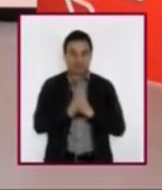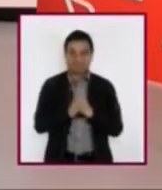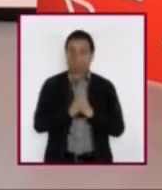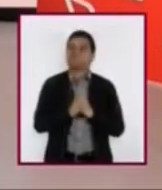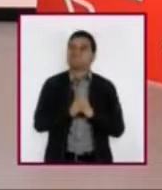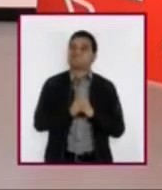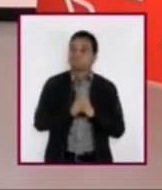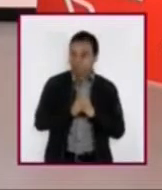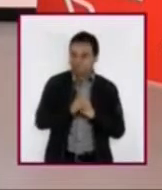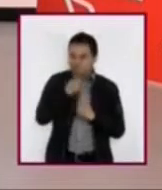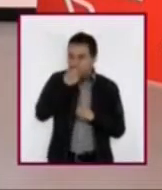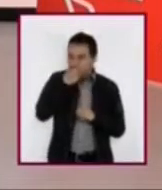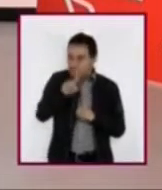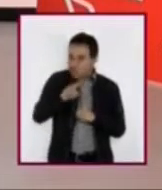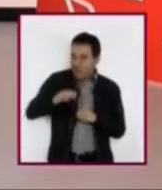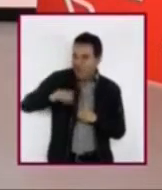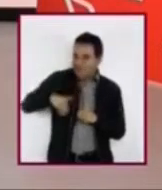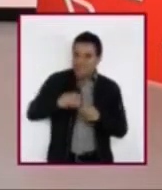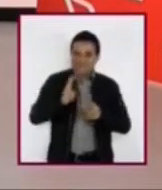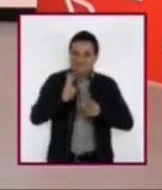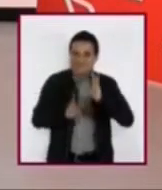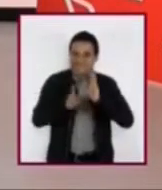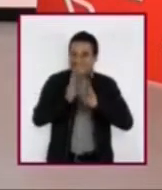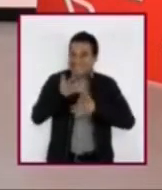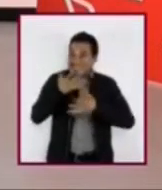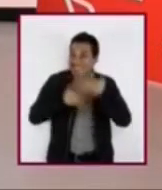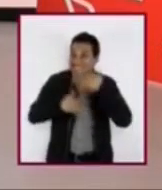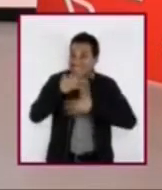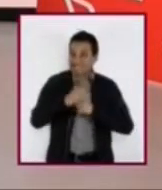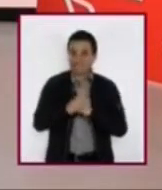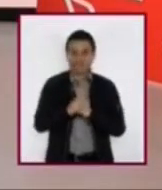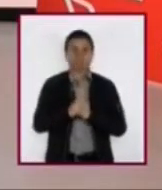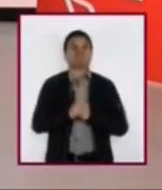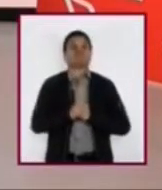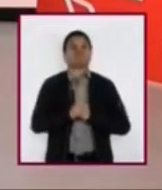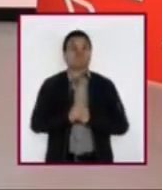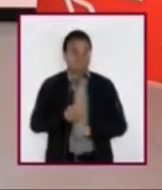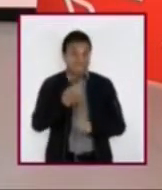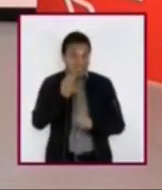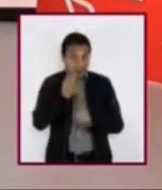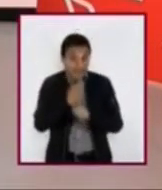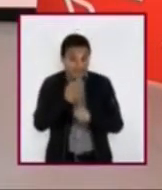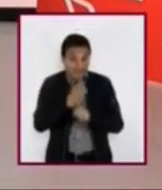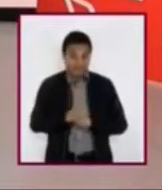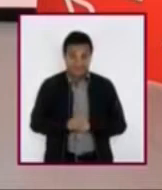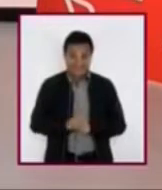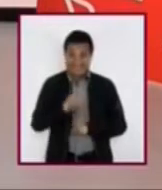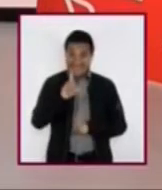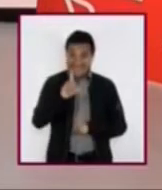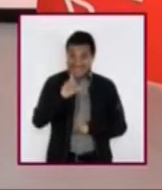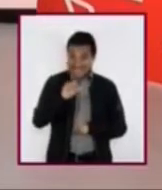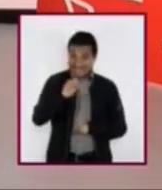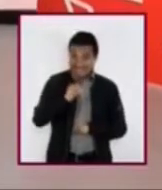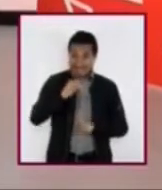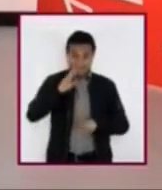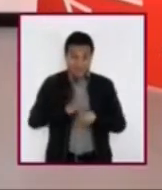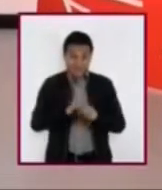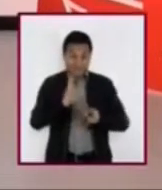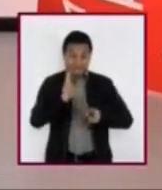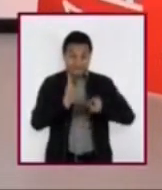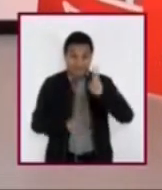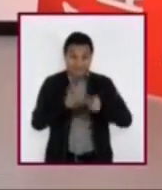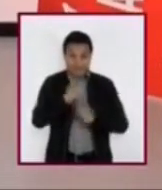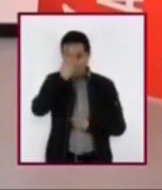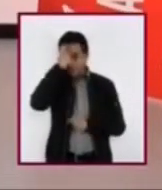del lenguaje de señas, ¿no? Pues justamente para platicarnos más sobre la lengua de señas mexicana y sus posibilidades